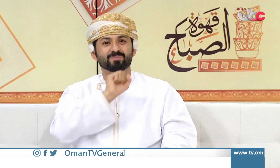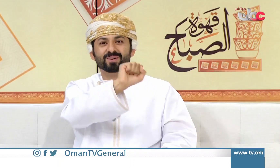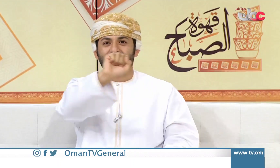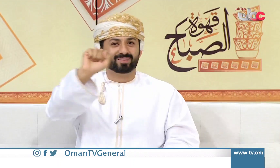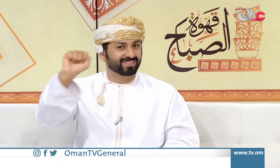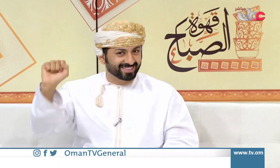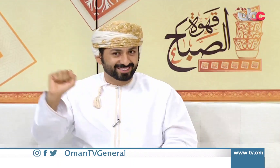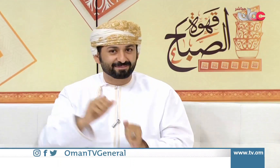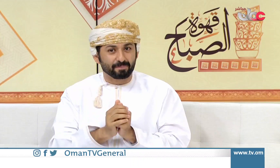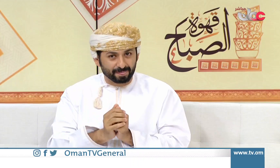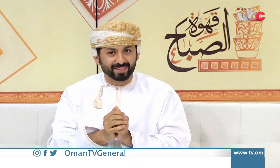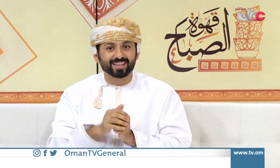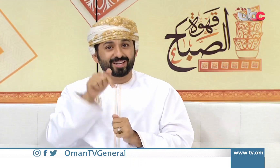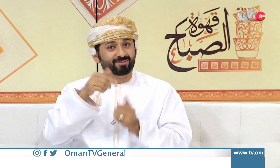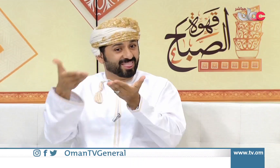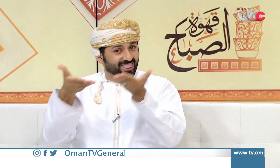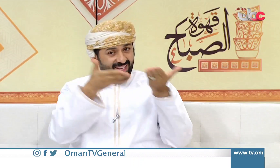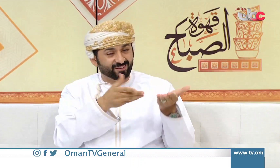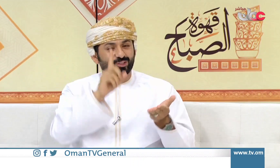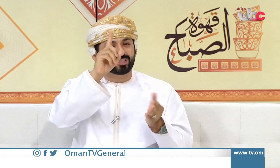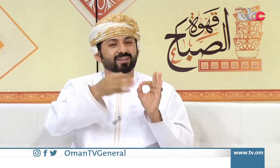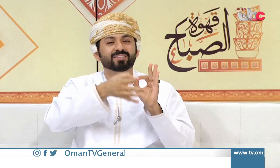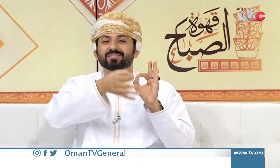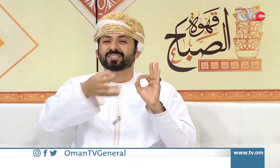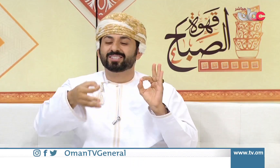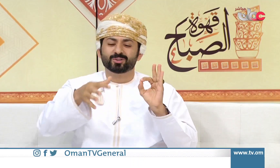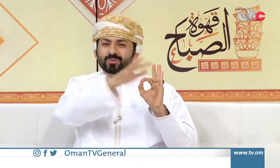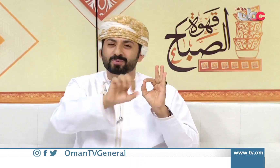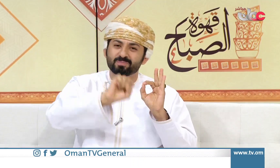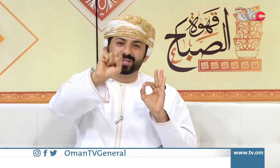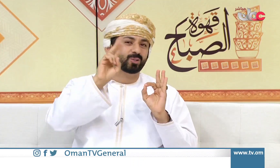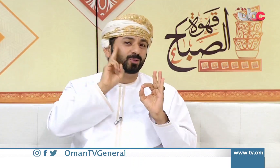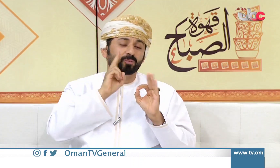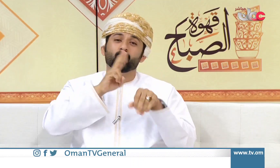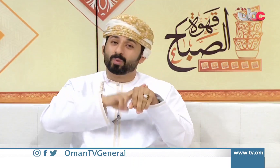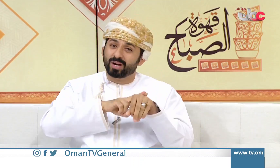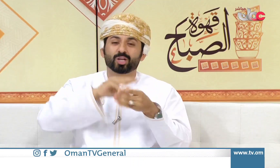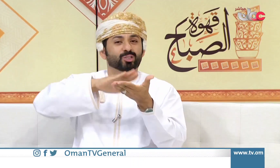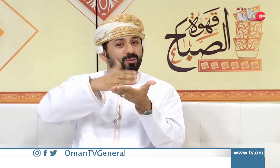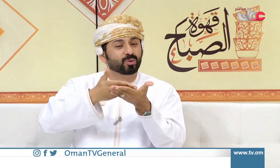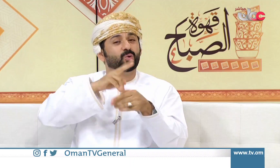يتعاملوا معهم والمترجمين وكل شخص يتعامل بلغة الإشارة اليوم رح نتكلم بتفاصيل أكثر عن هالموضوع